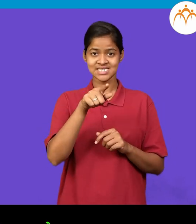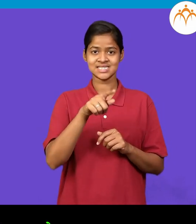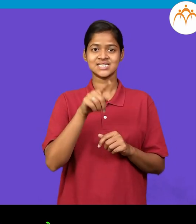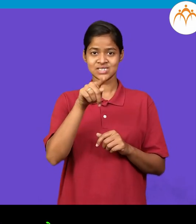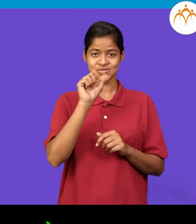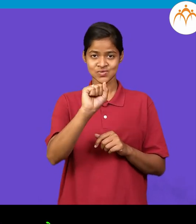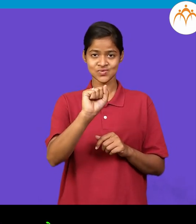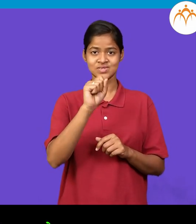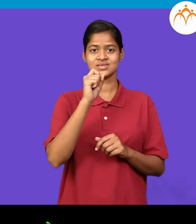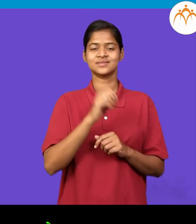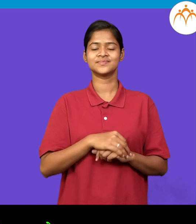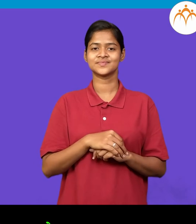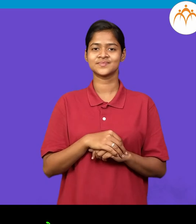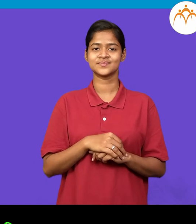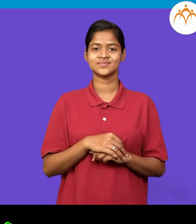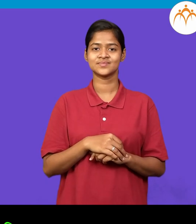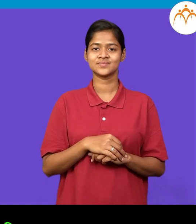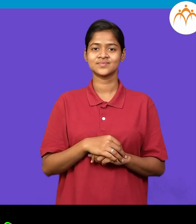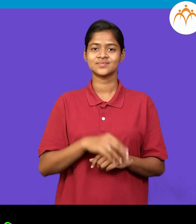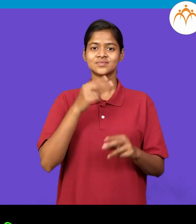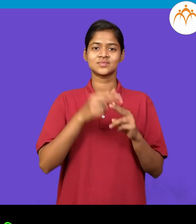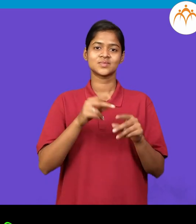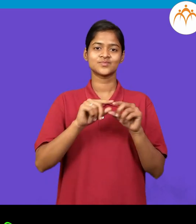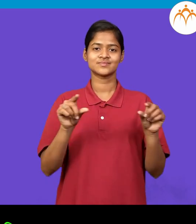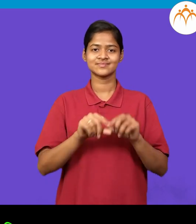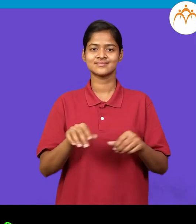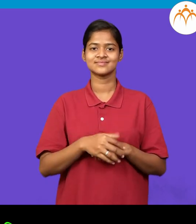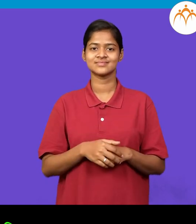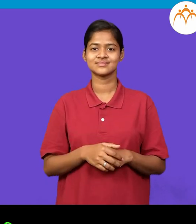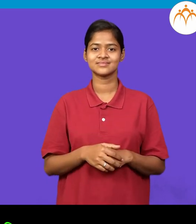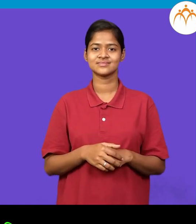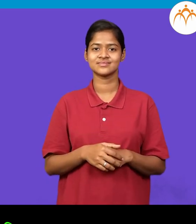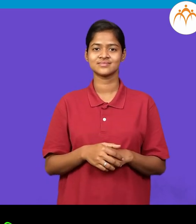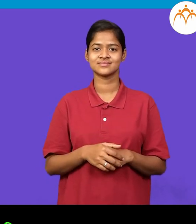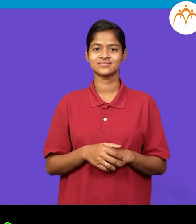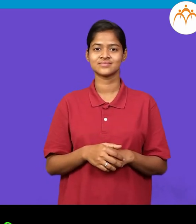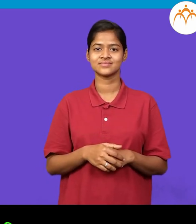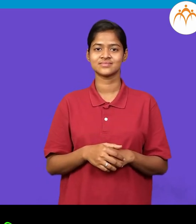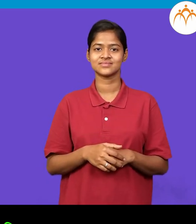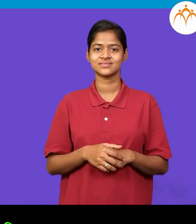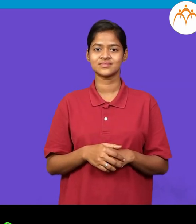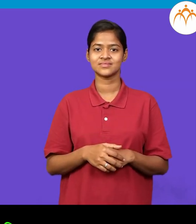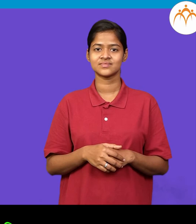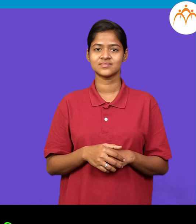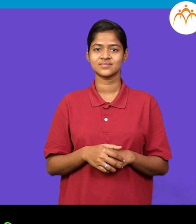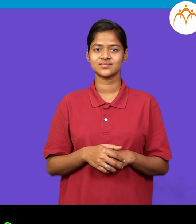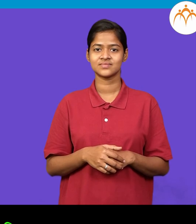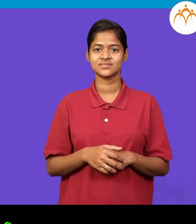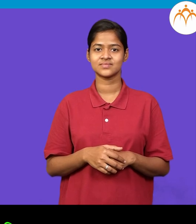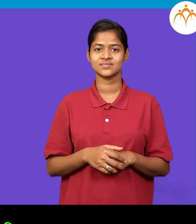तिचा कड़े इशा चा अवजी तिचा इशा ला अवजी